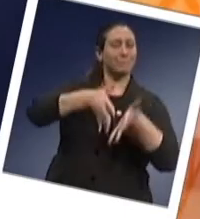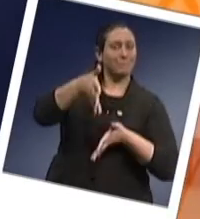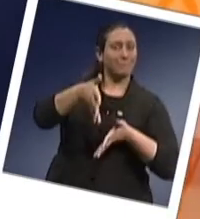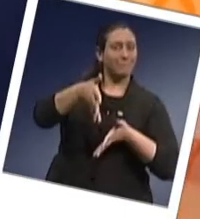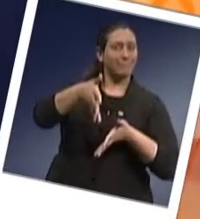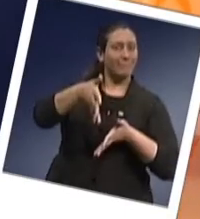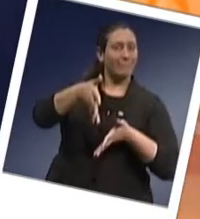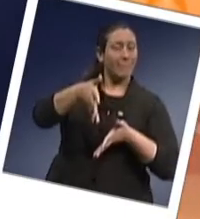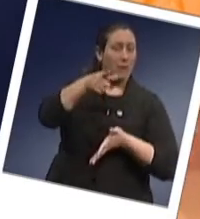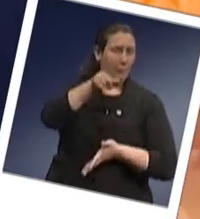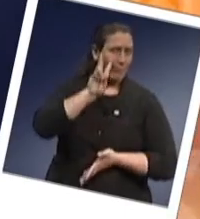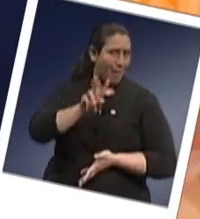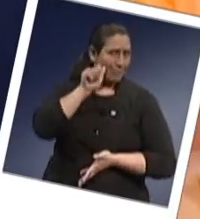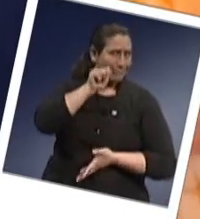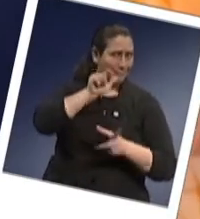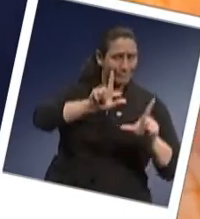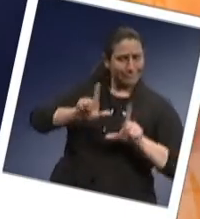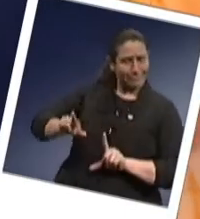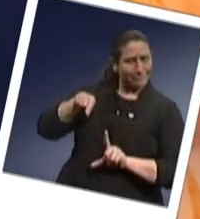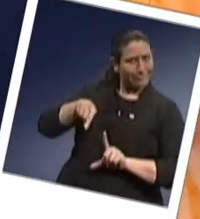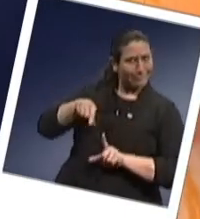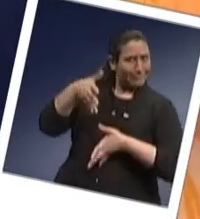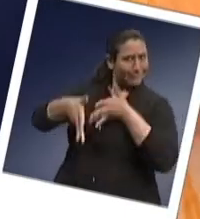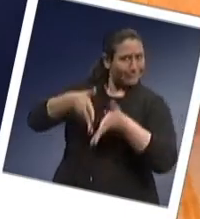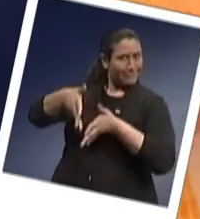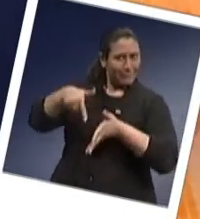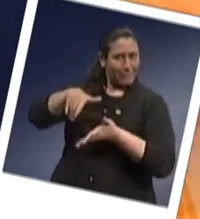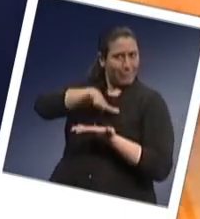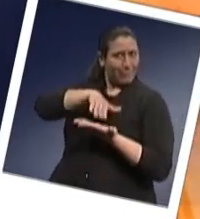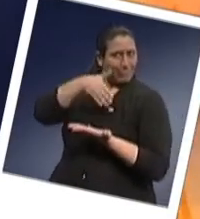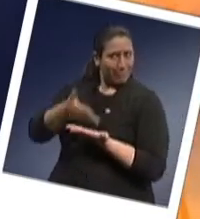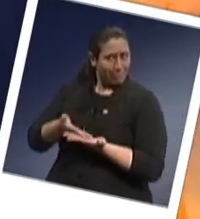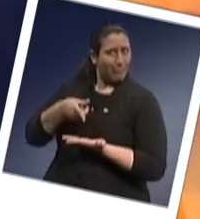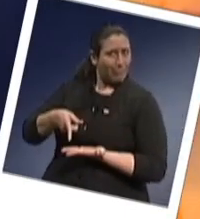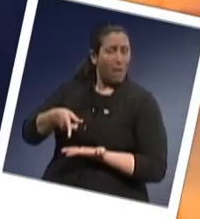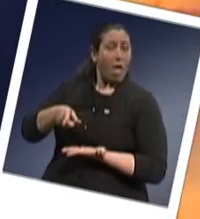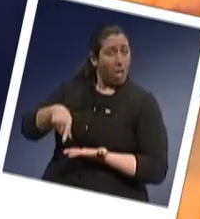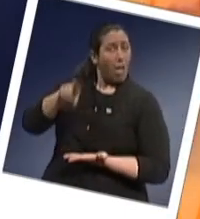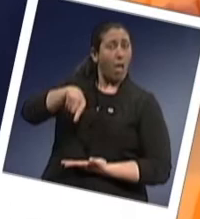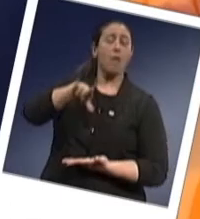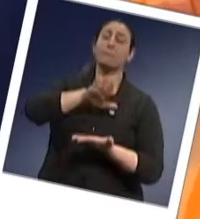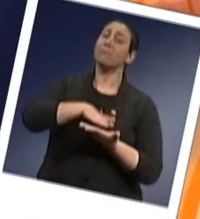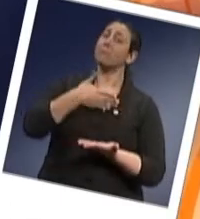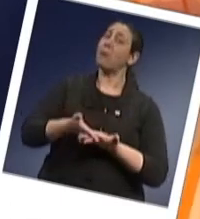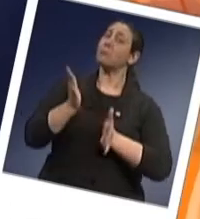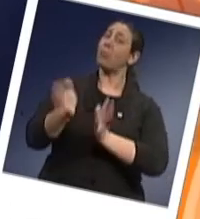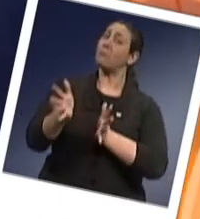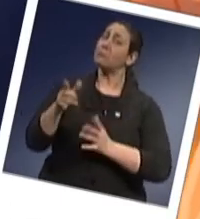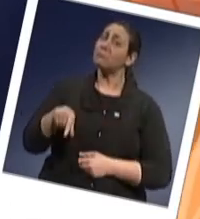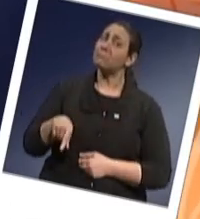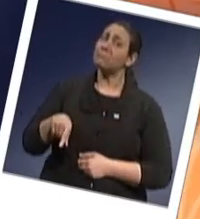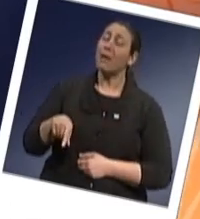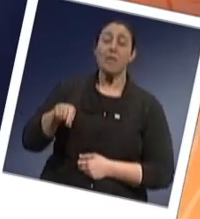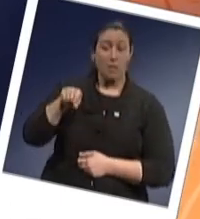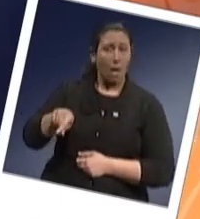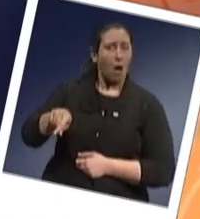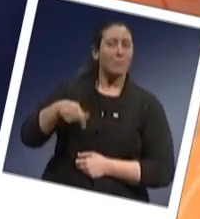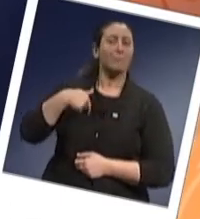sinais. E essa moça que está aparecendo aqui no cantinho da televisão é uma intérprete de Libras e é através dela